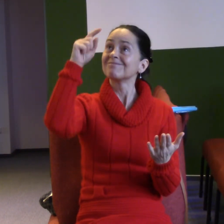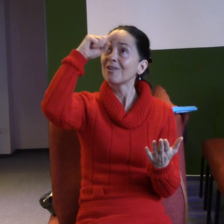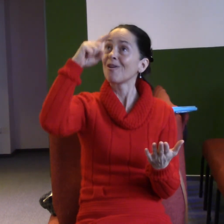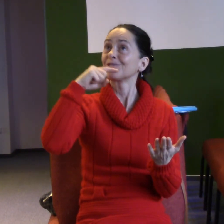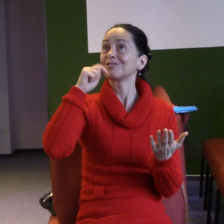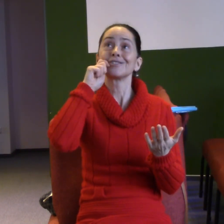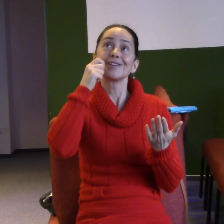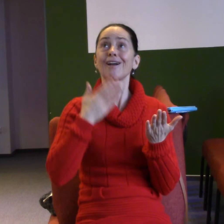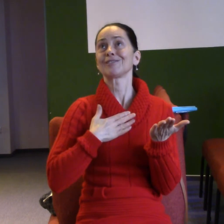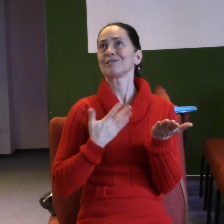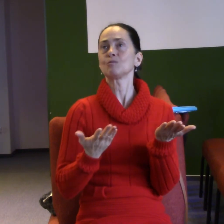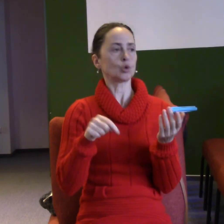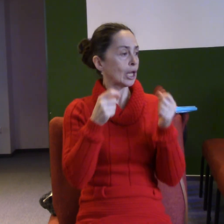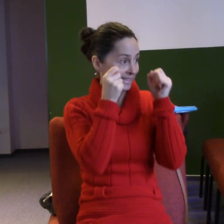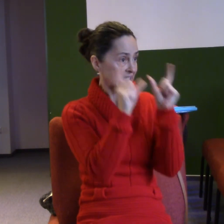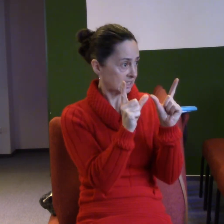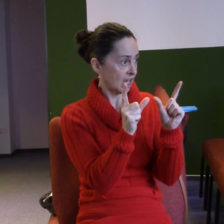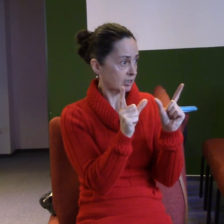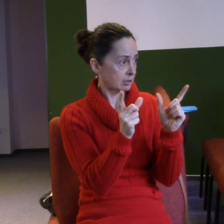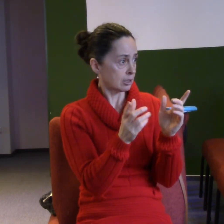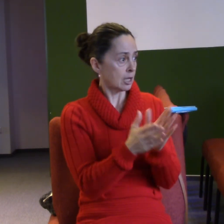To je zázrak. A pak pokračuje.